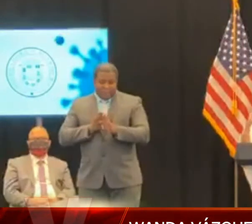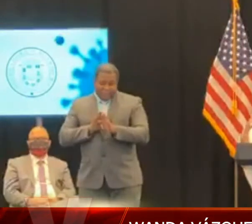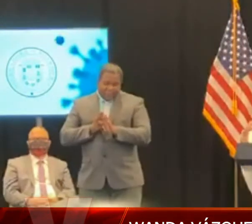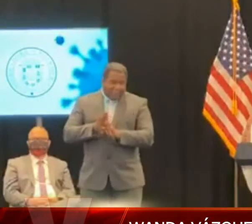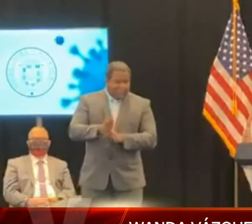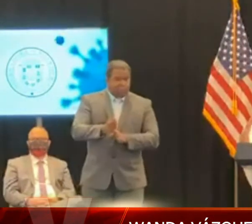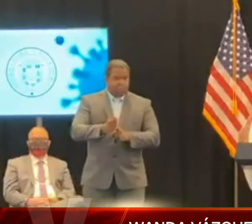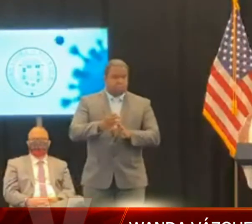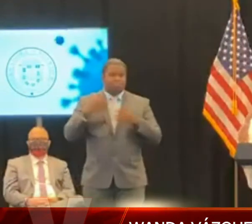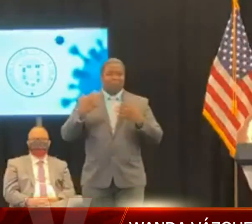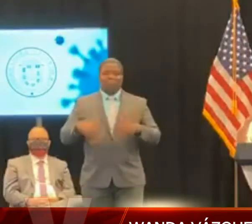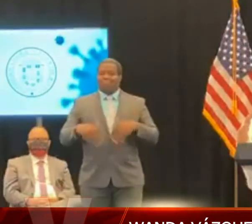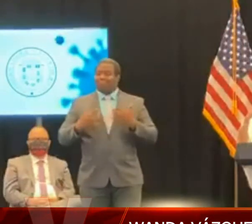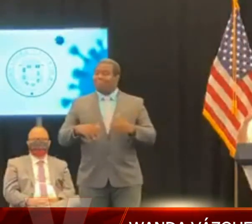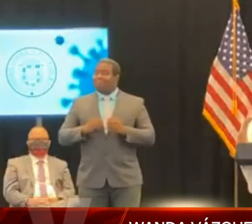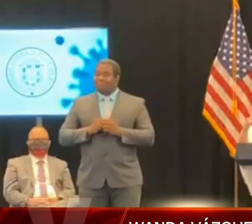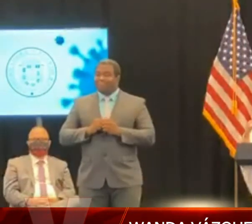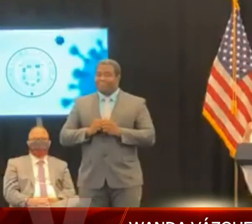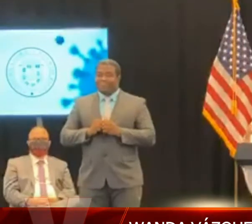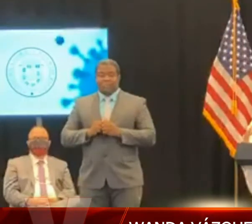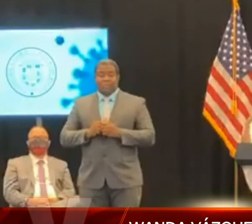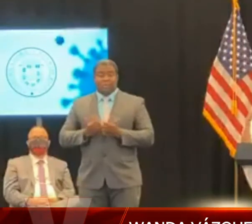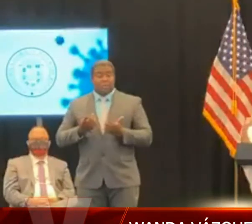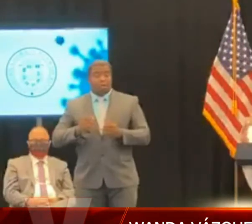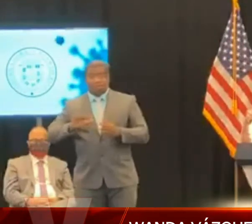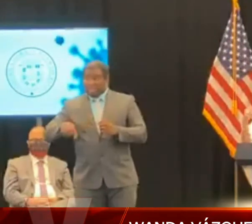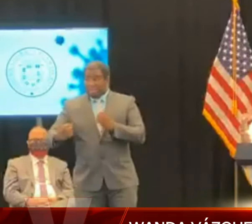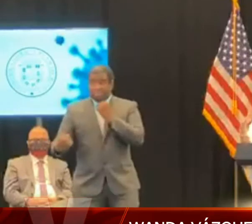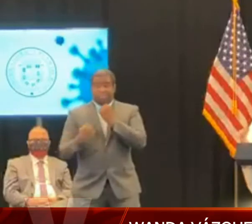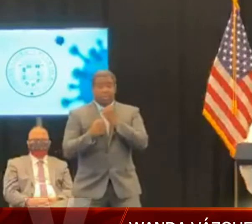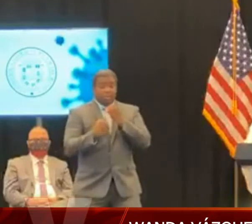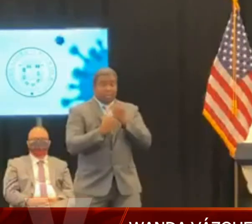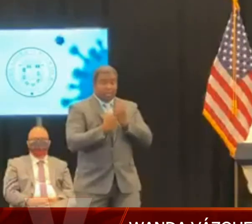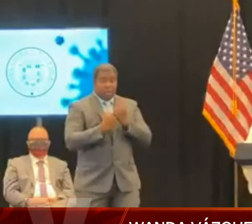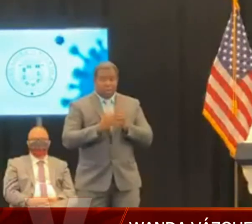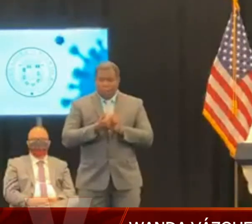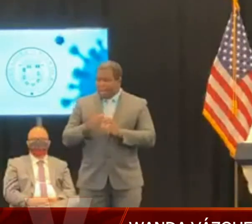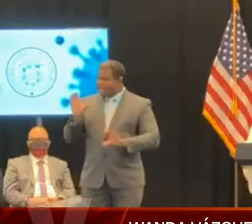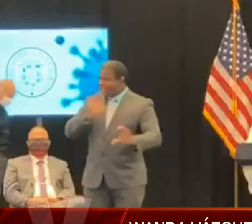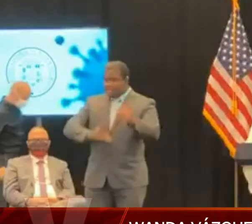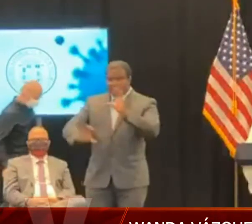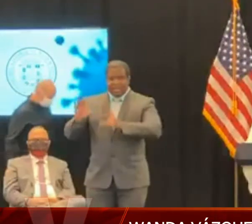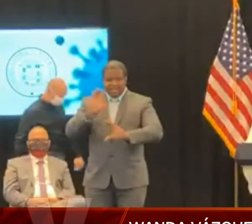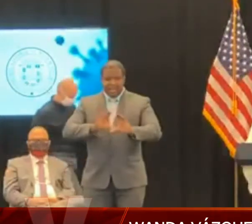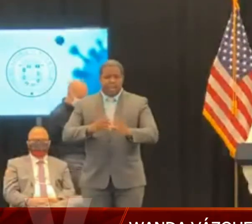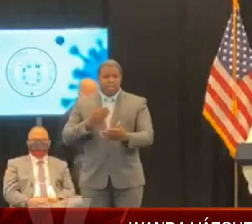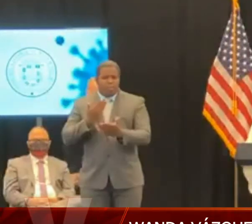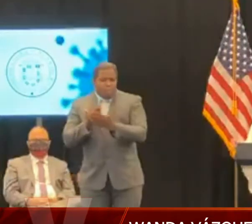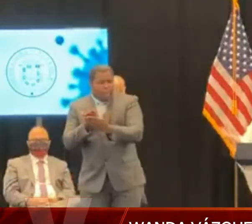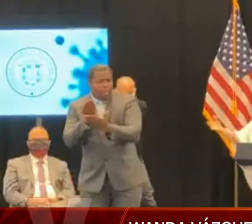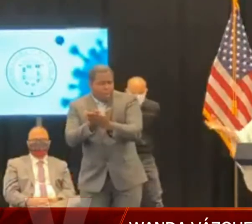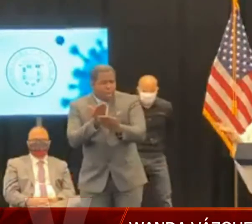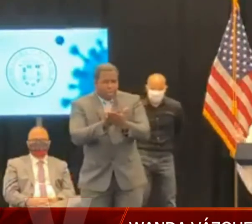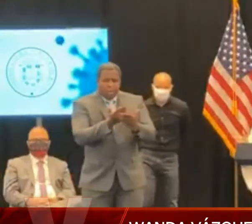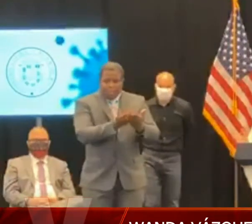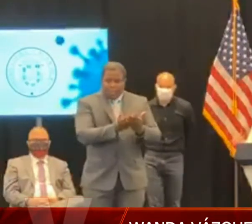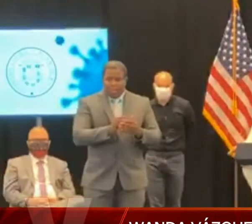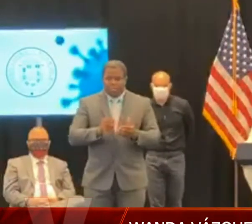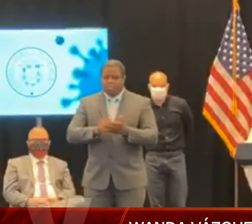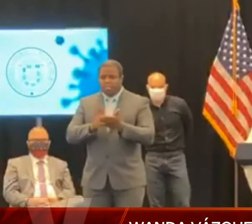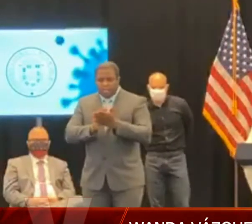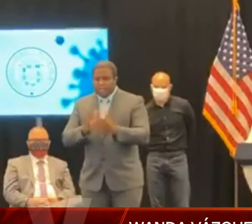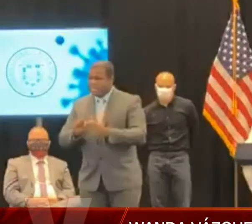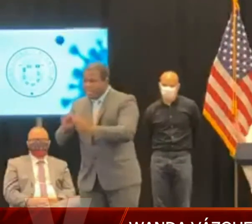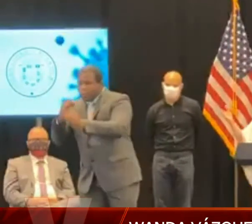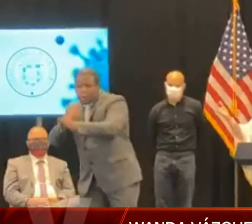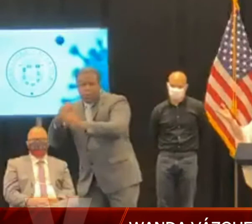es el que nos va a ir monitoreando día a día cómo se va desarrollando esta pandemia. Y al final de cada